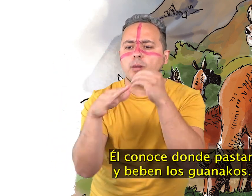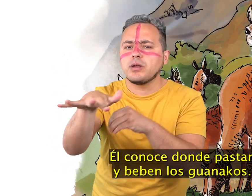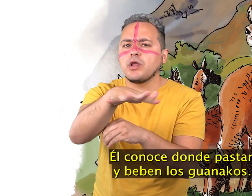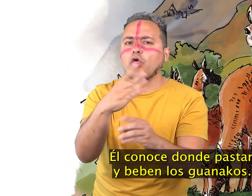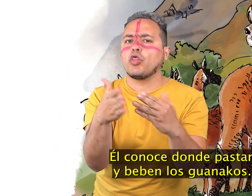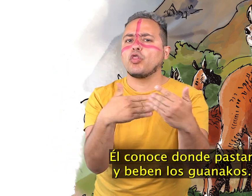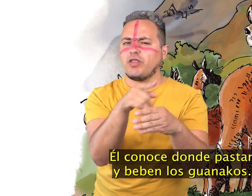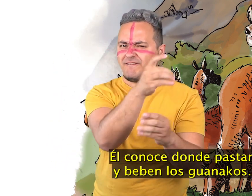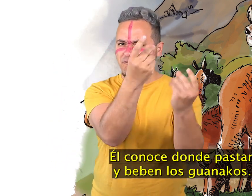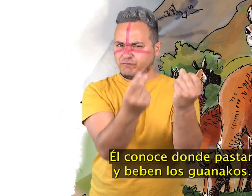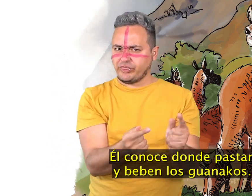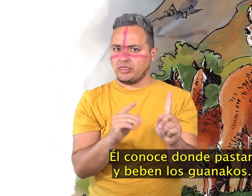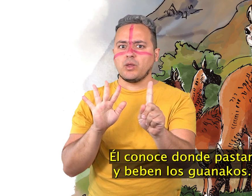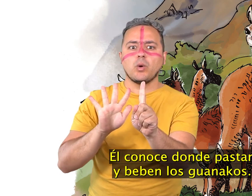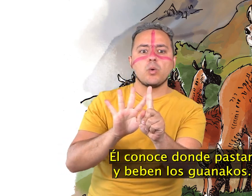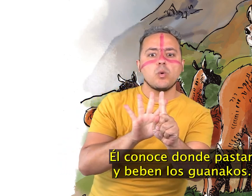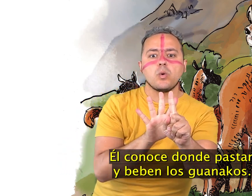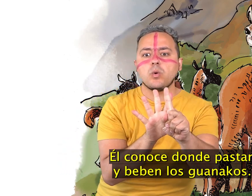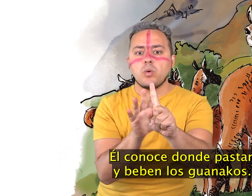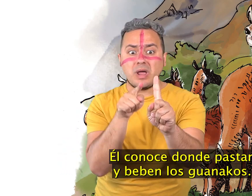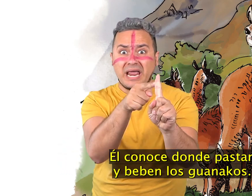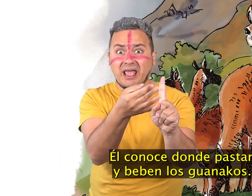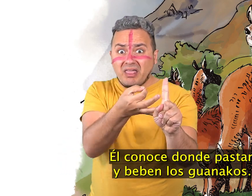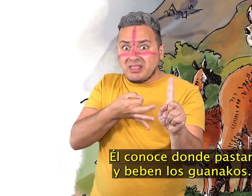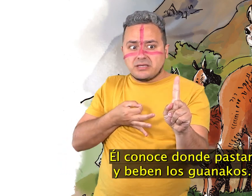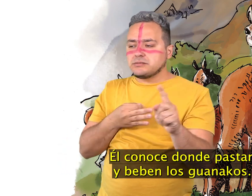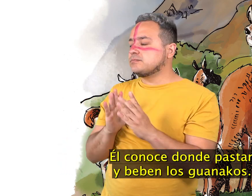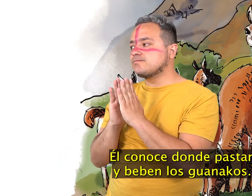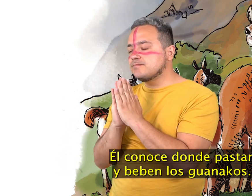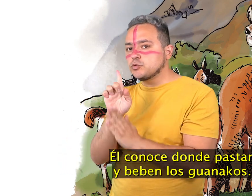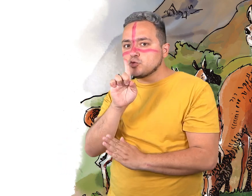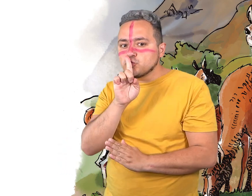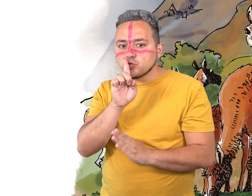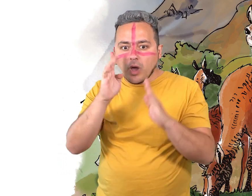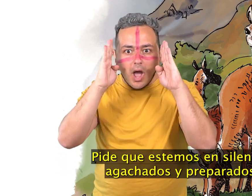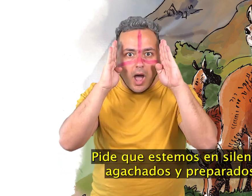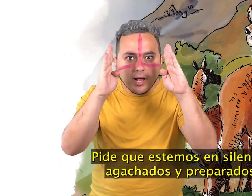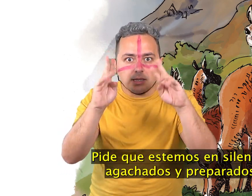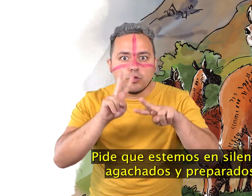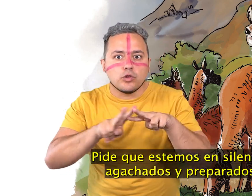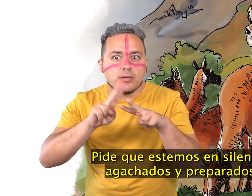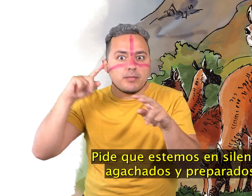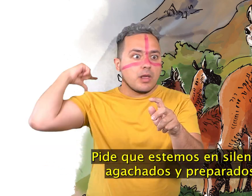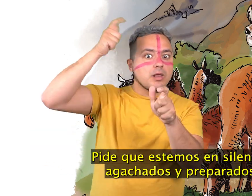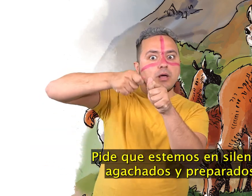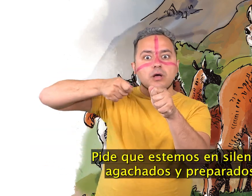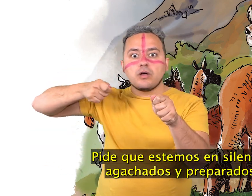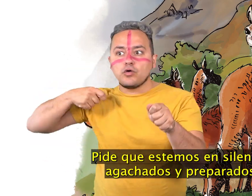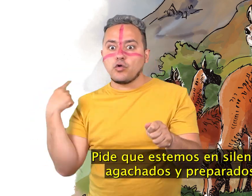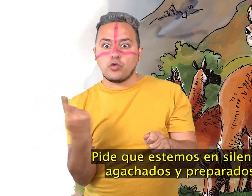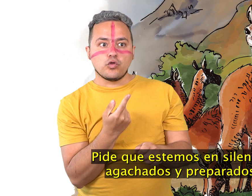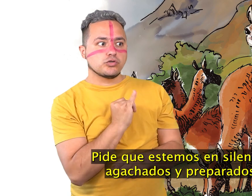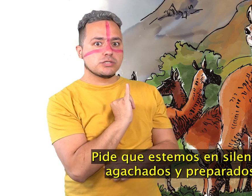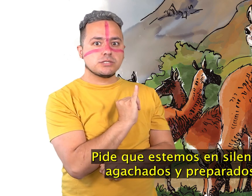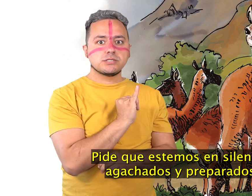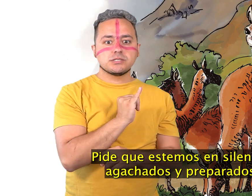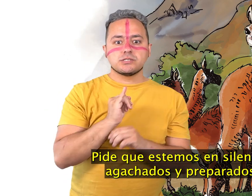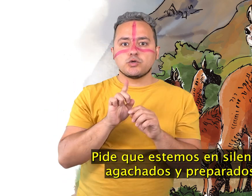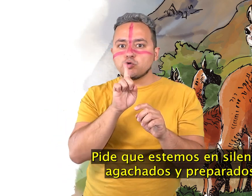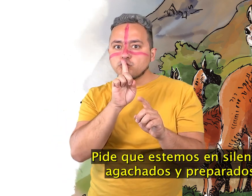Él conoce dónde pastan y beben los guanacos. Pide que estemos en silencio,